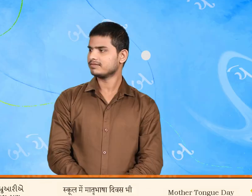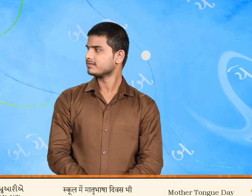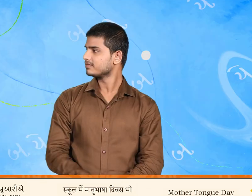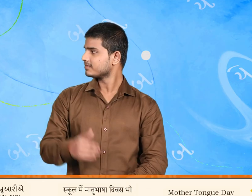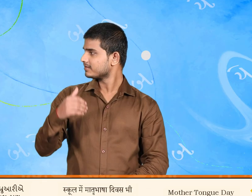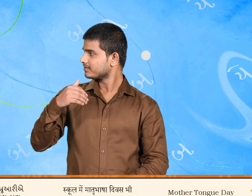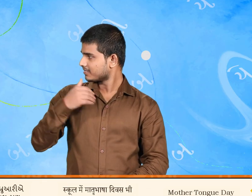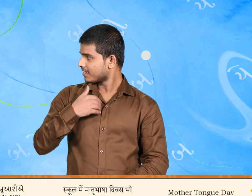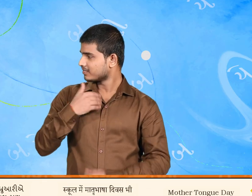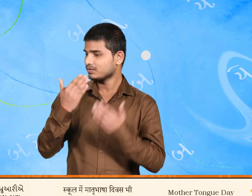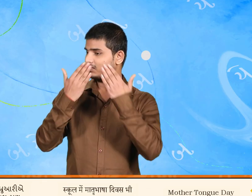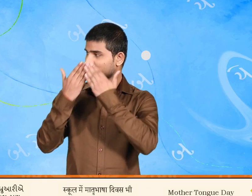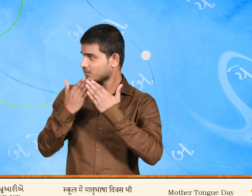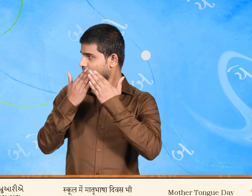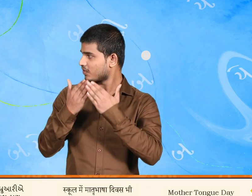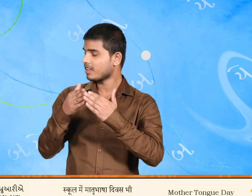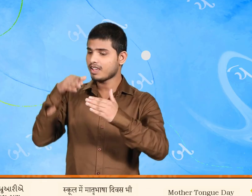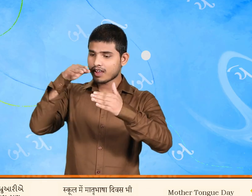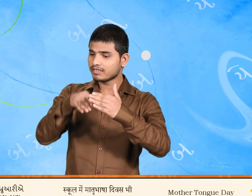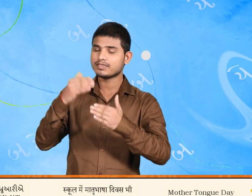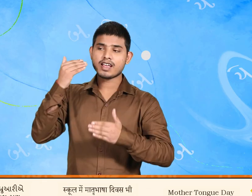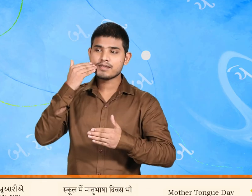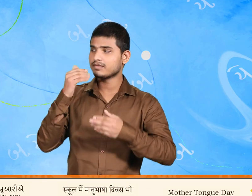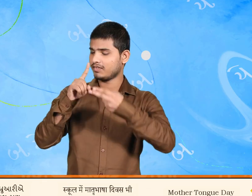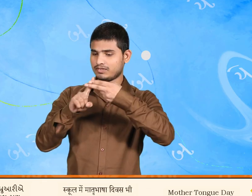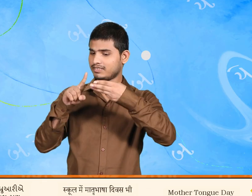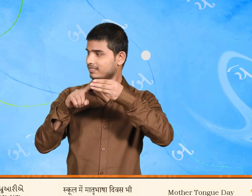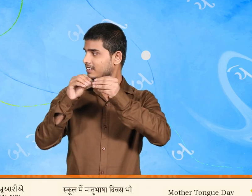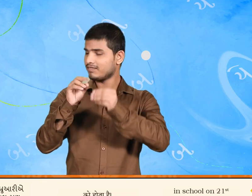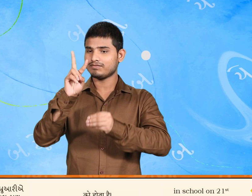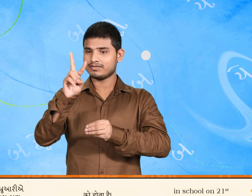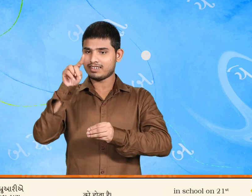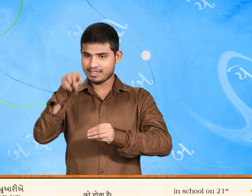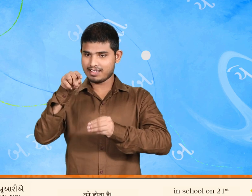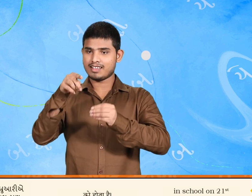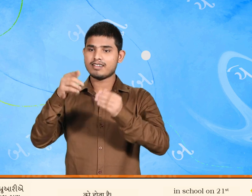સાડામાં એકુષ ફેબ્ર્વારીએ માત્રુ ભાશા દેવસ પણ ઉજવાય છે